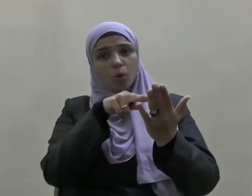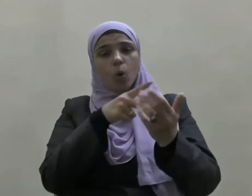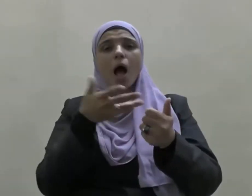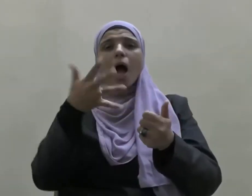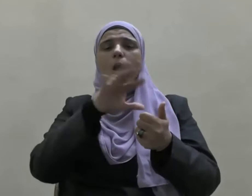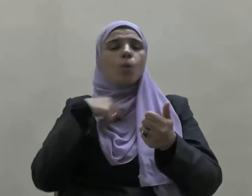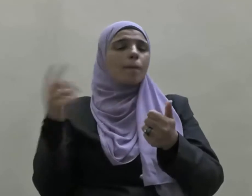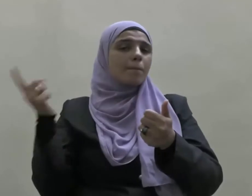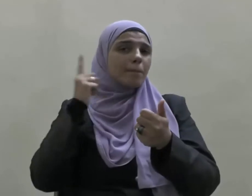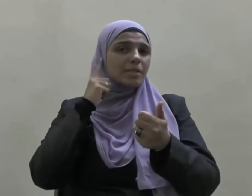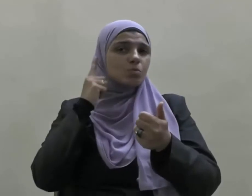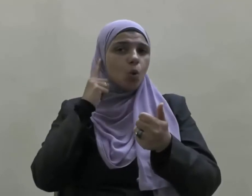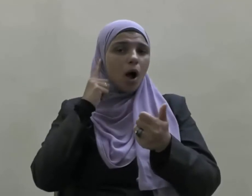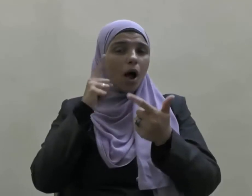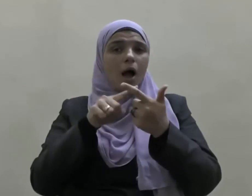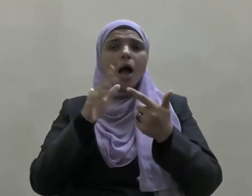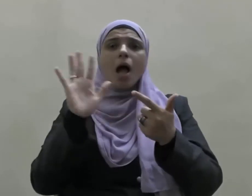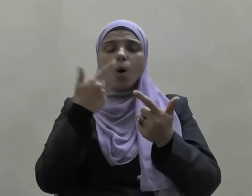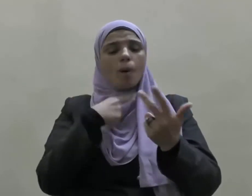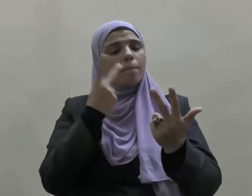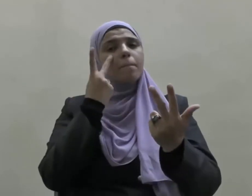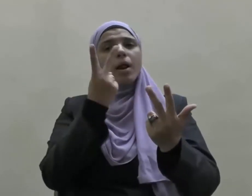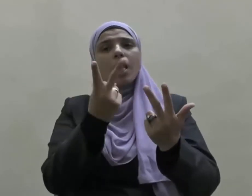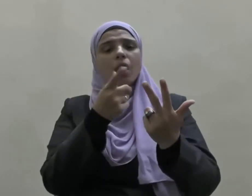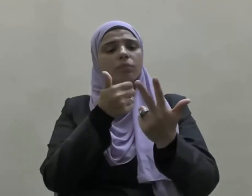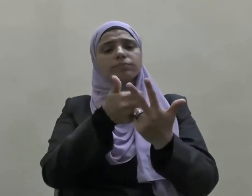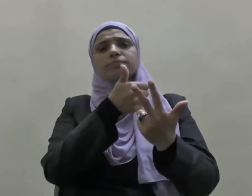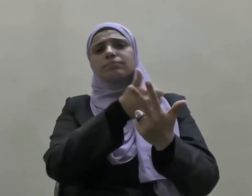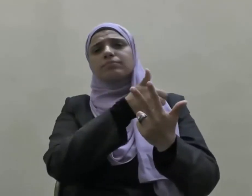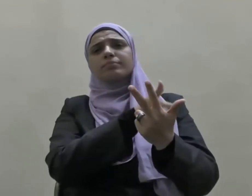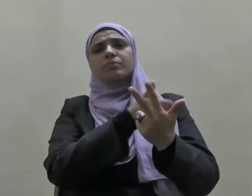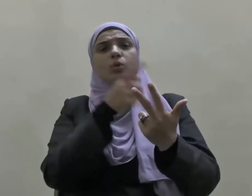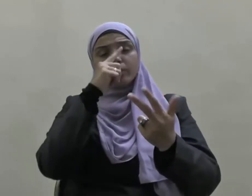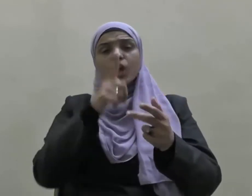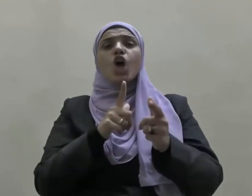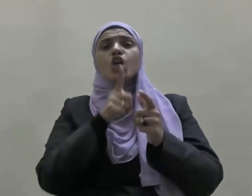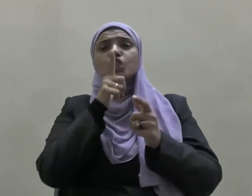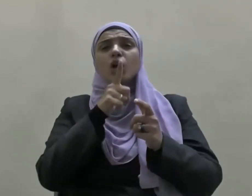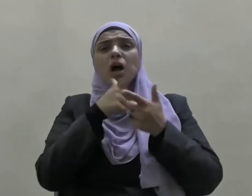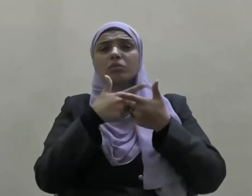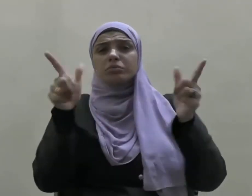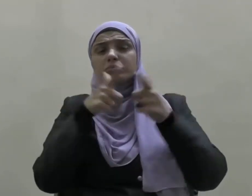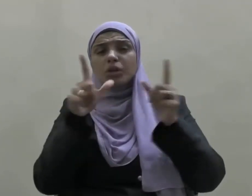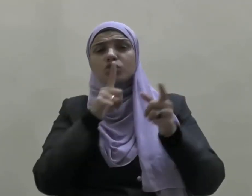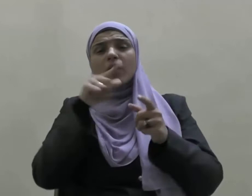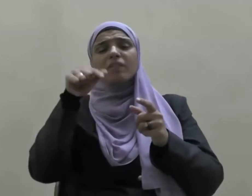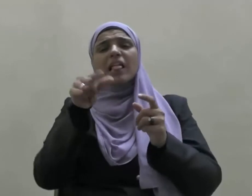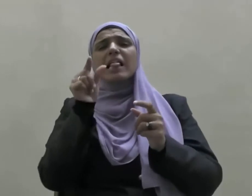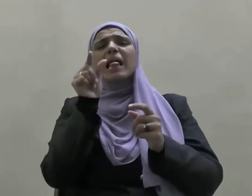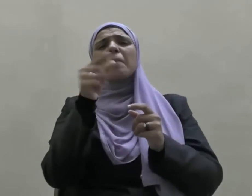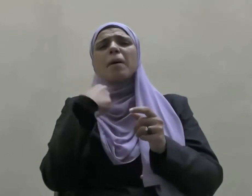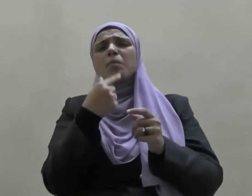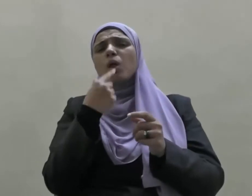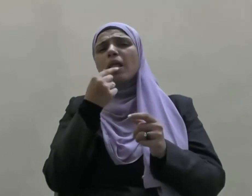أم مسموعة أم مرئية والشائعات ما هي إلا كلمة